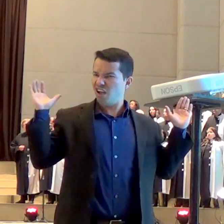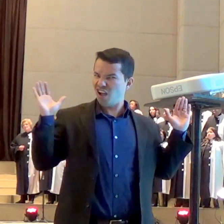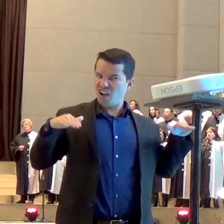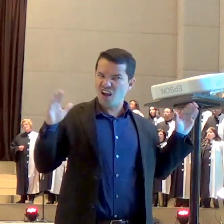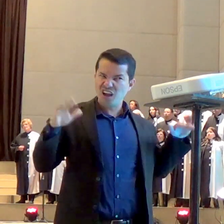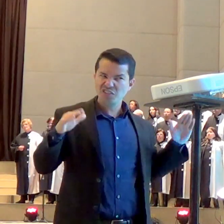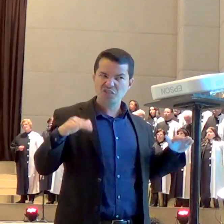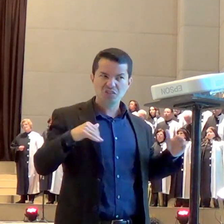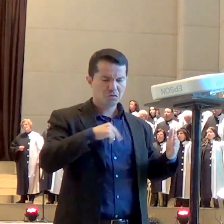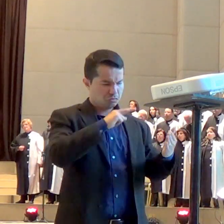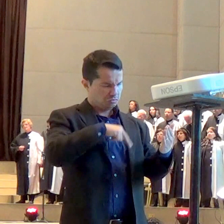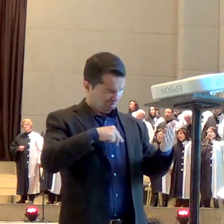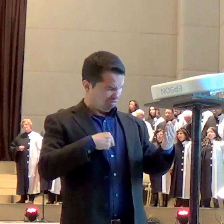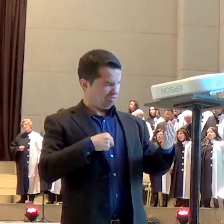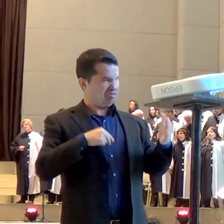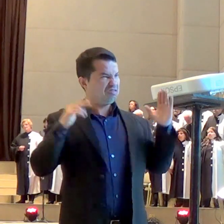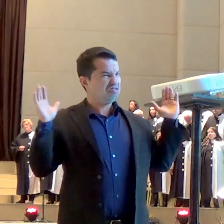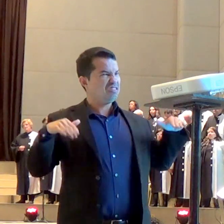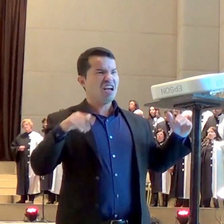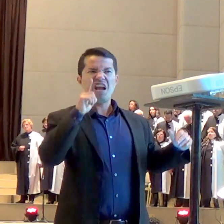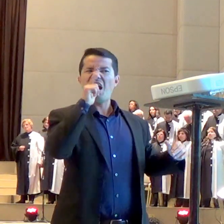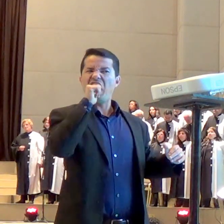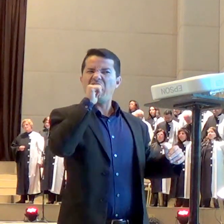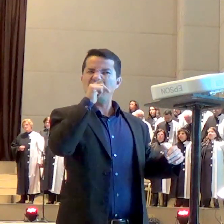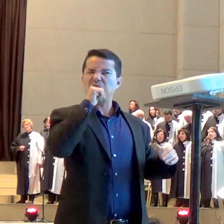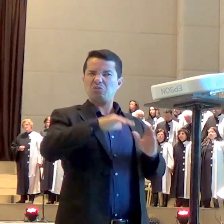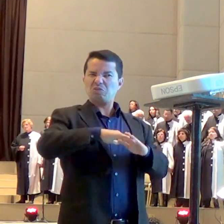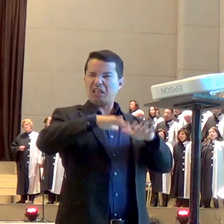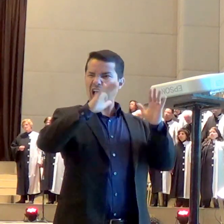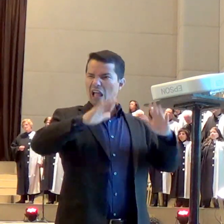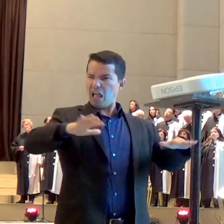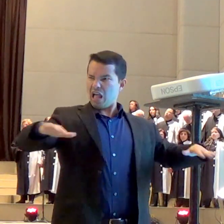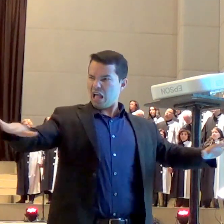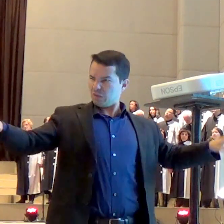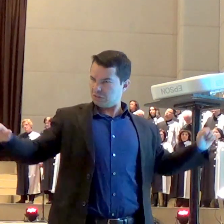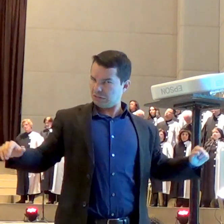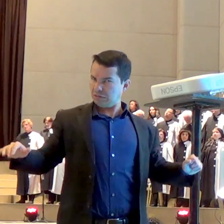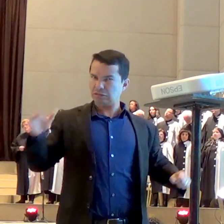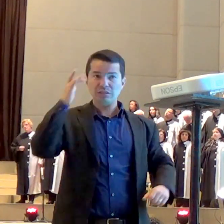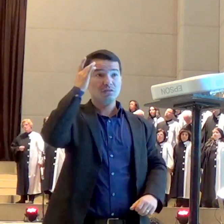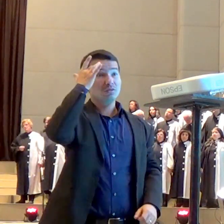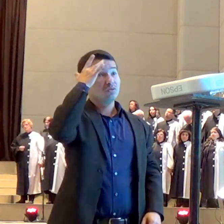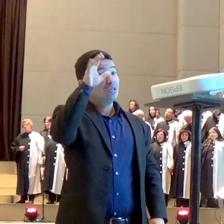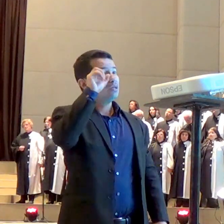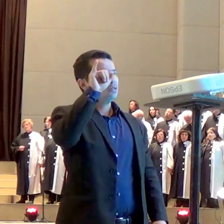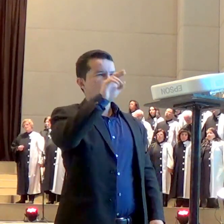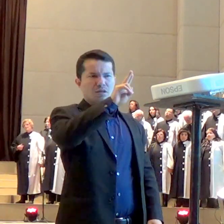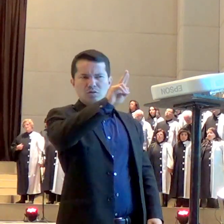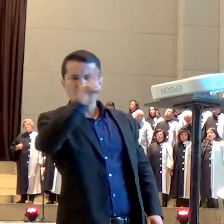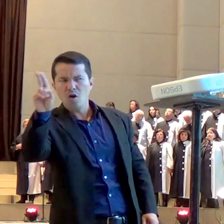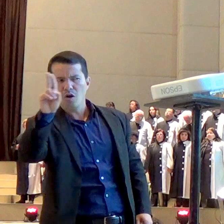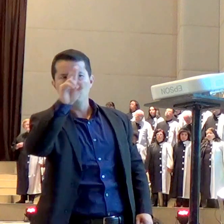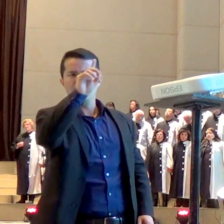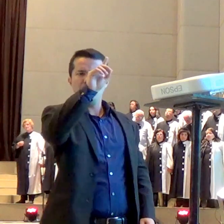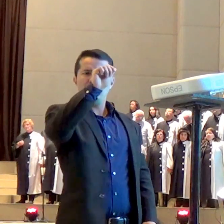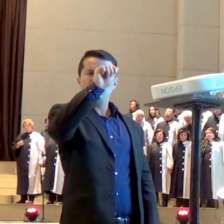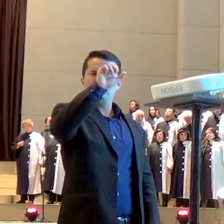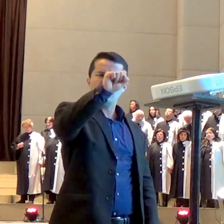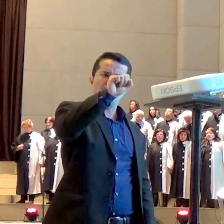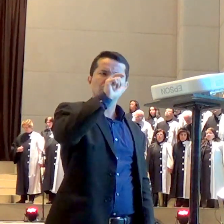entendo isso tem coisa na Bíblia que eu não entendo eu não sei se ele é um anjo que tem o nome das águas se ele é um anjo que é especialista em água